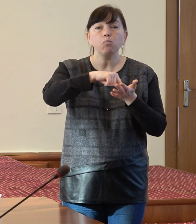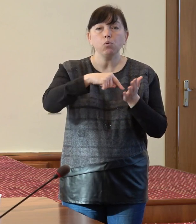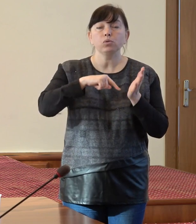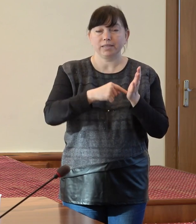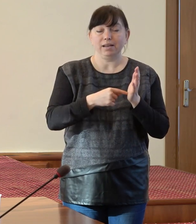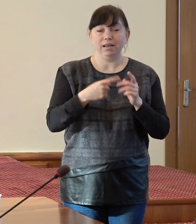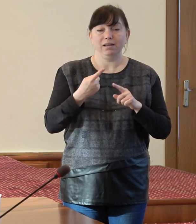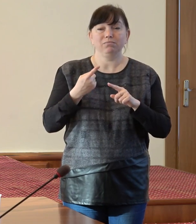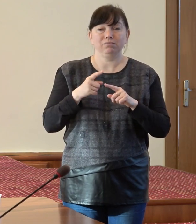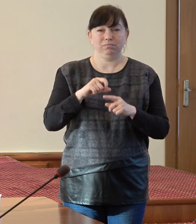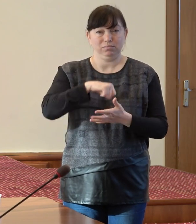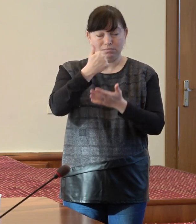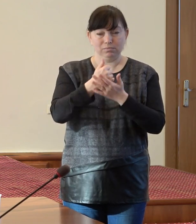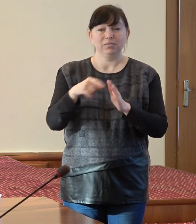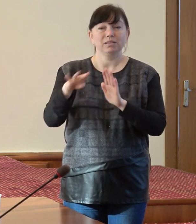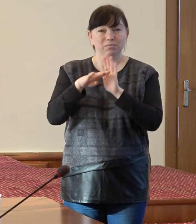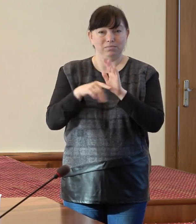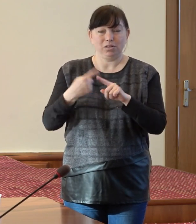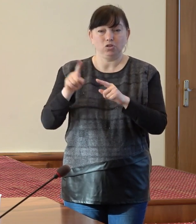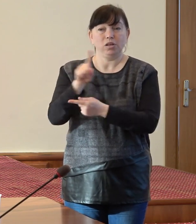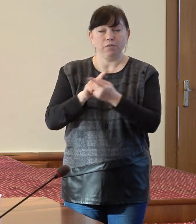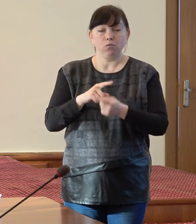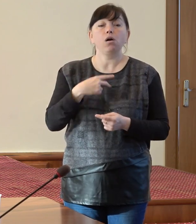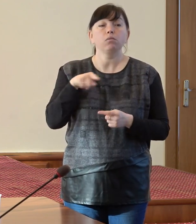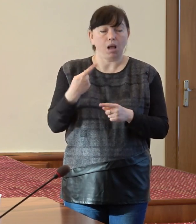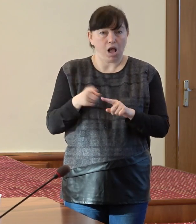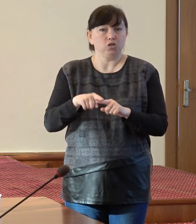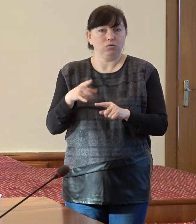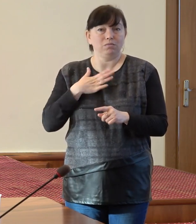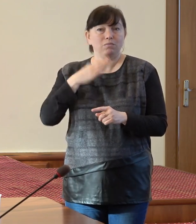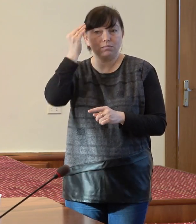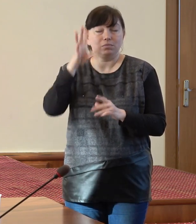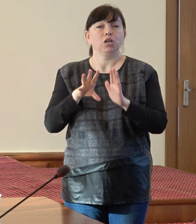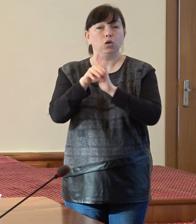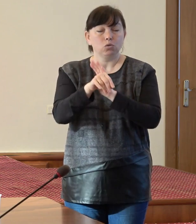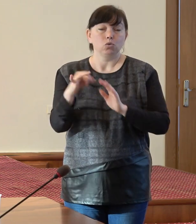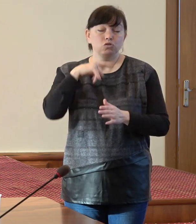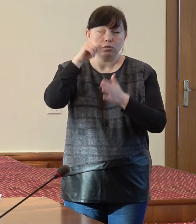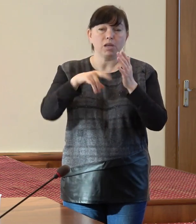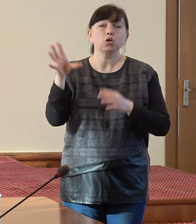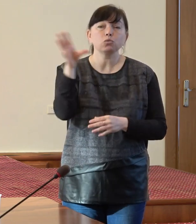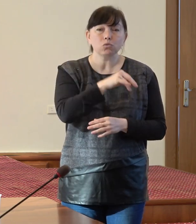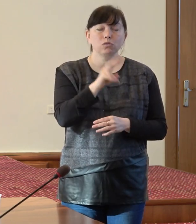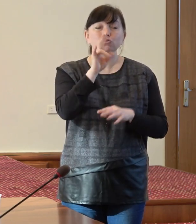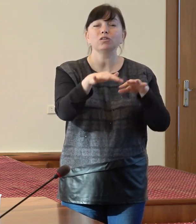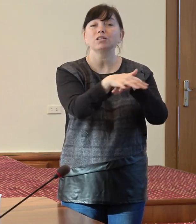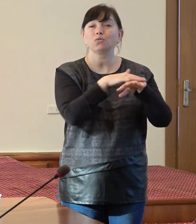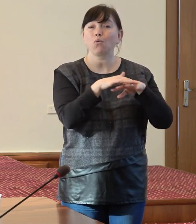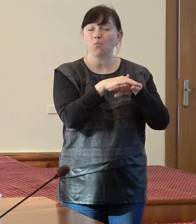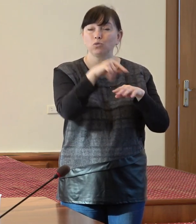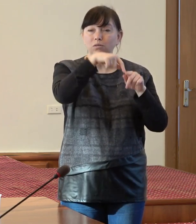din această reformă este prevăzut și acest lucru și sperăm că toți cei de la nivel comunitar,